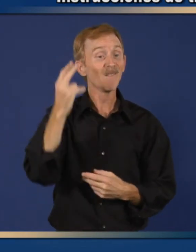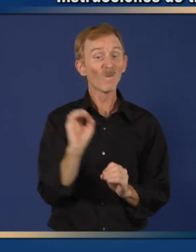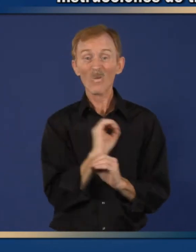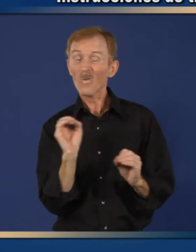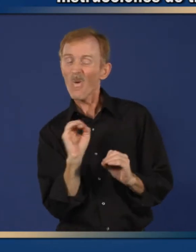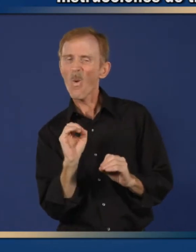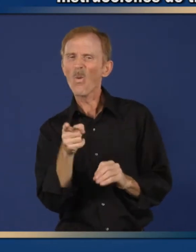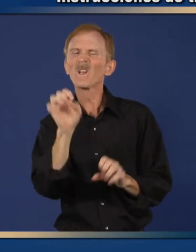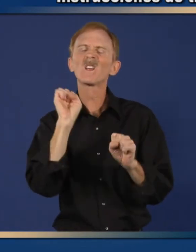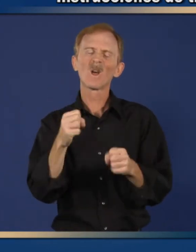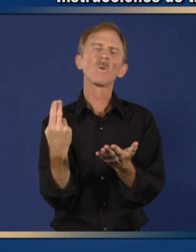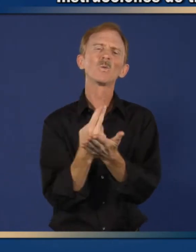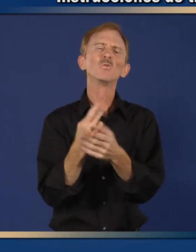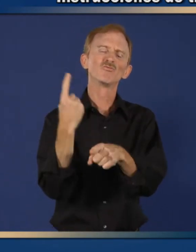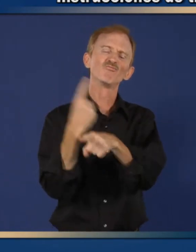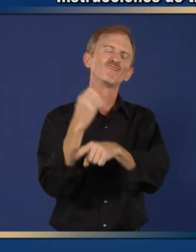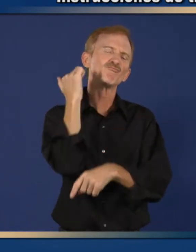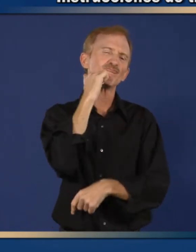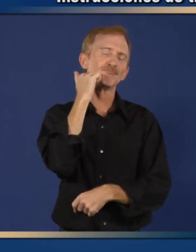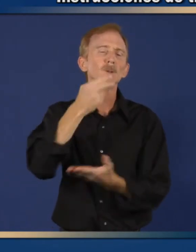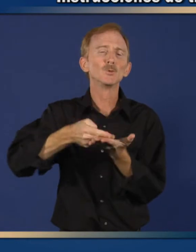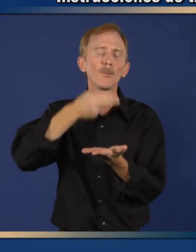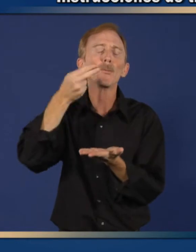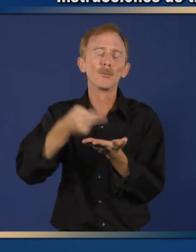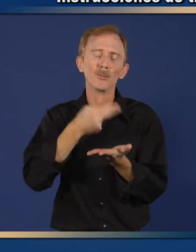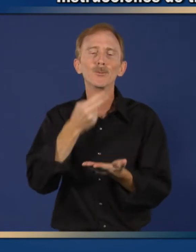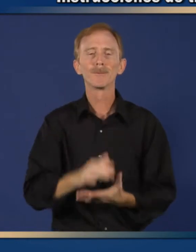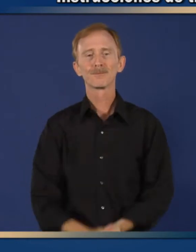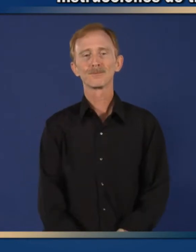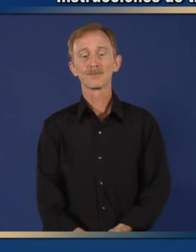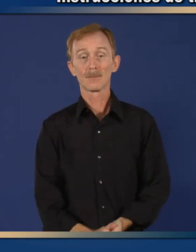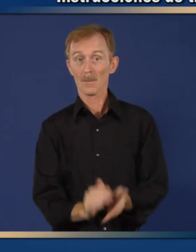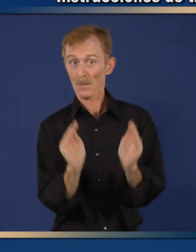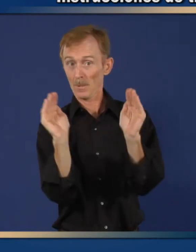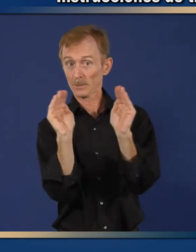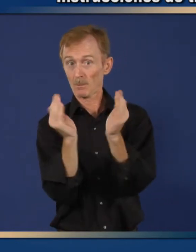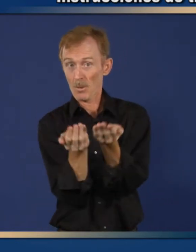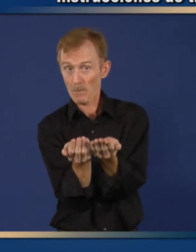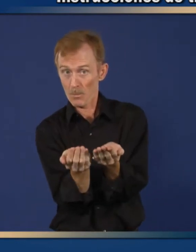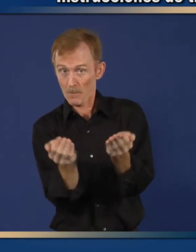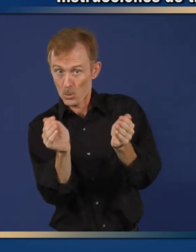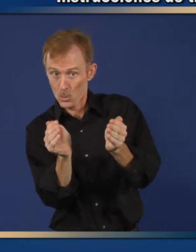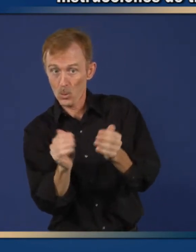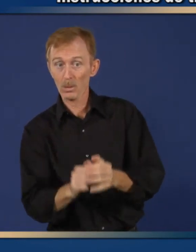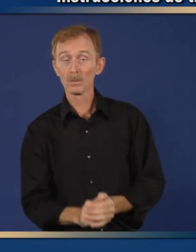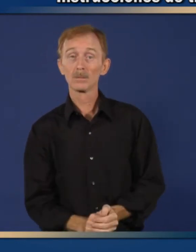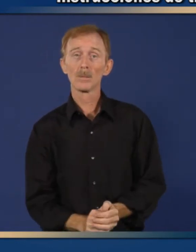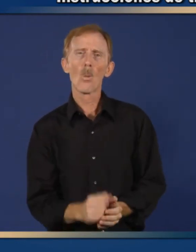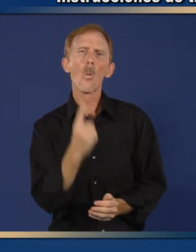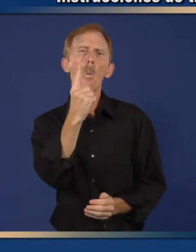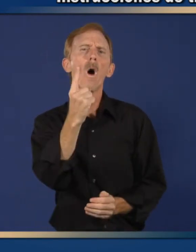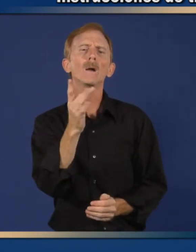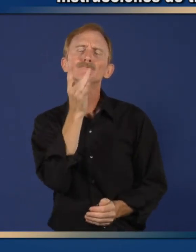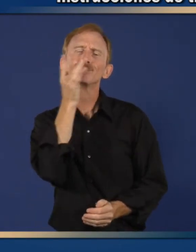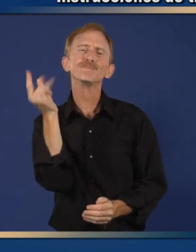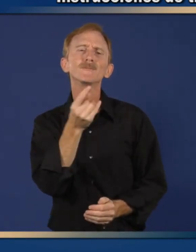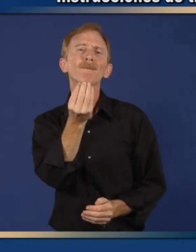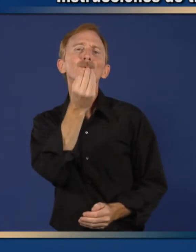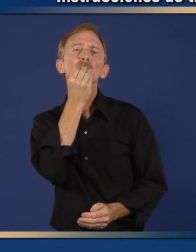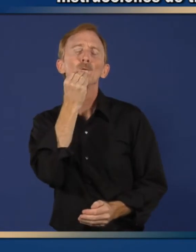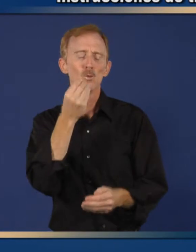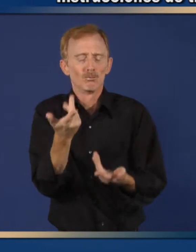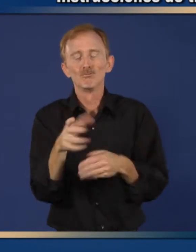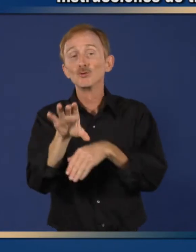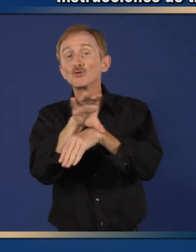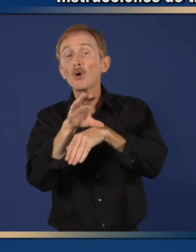obtenibles, utilice la cuchara de metal para moler, medir y dar la medicina. Un tazón pequeño Uno